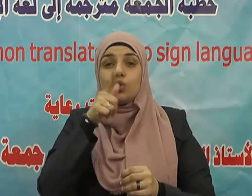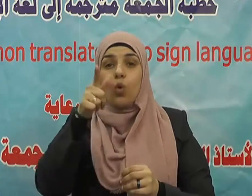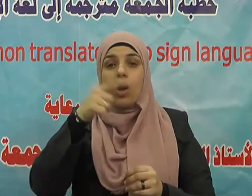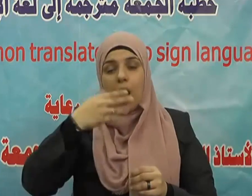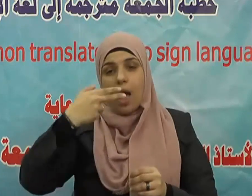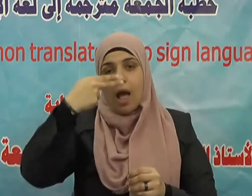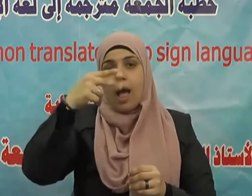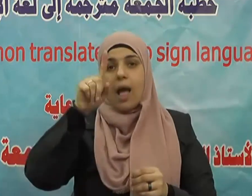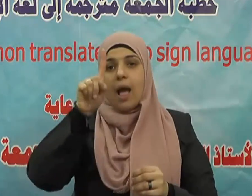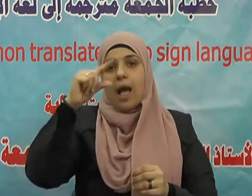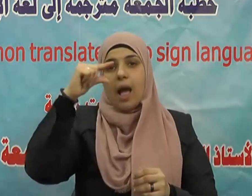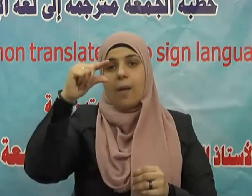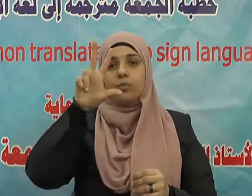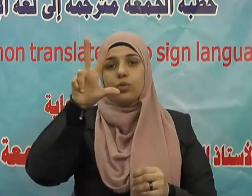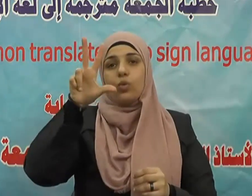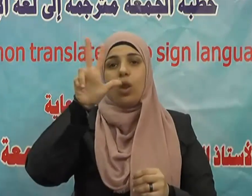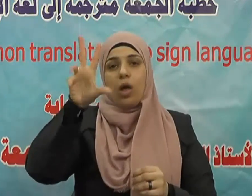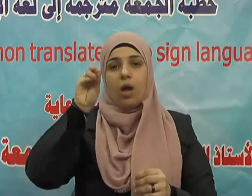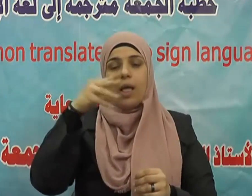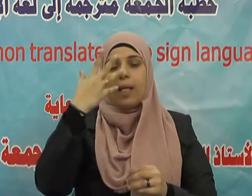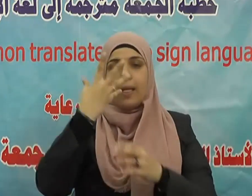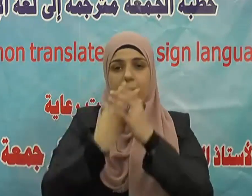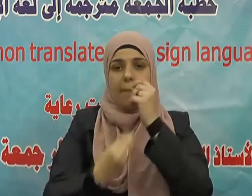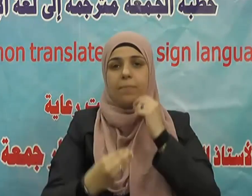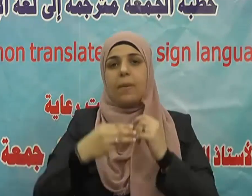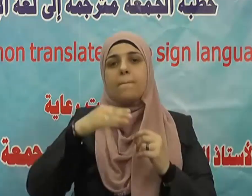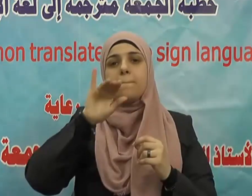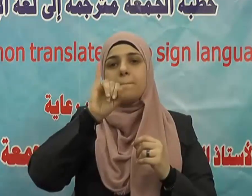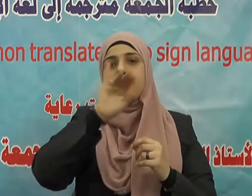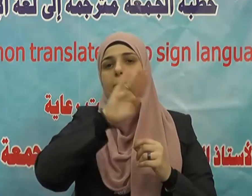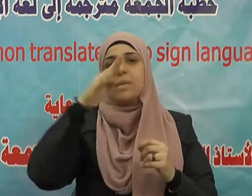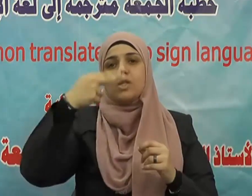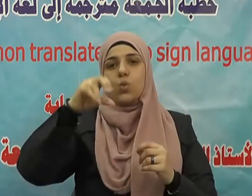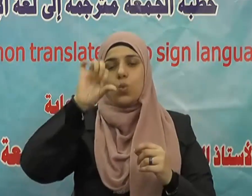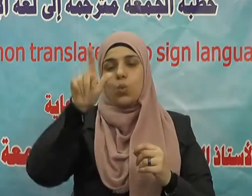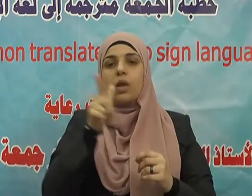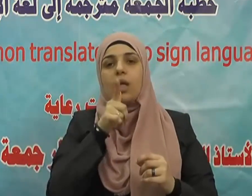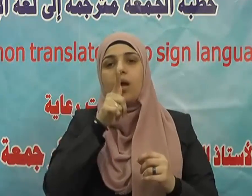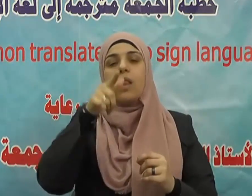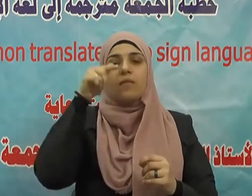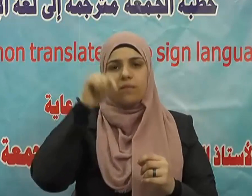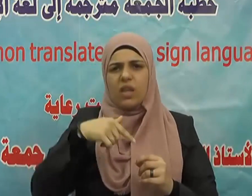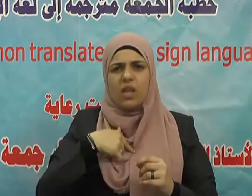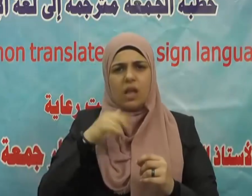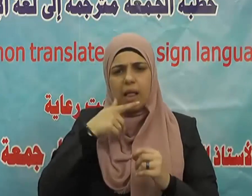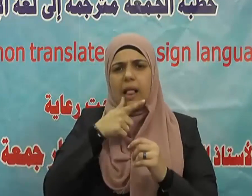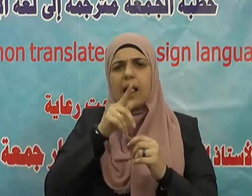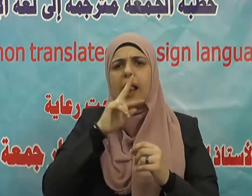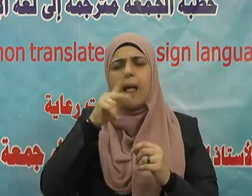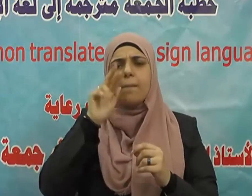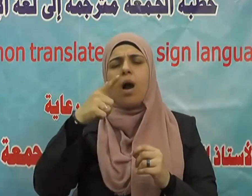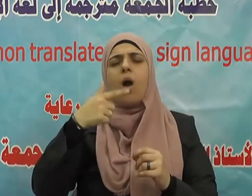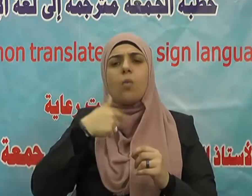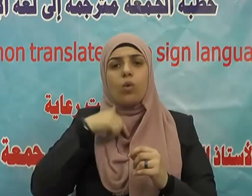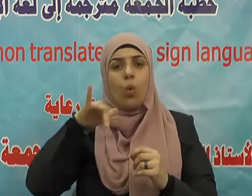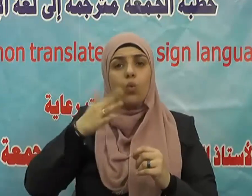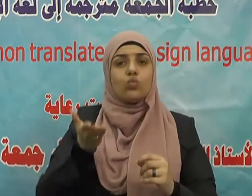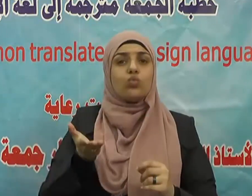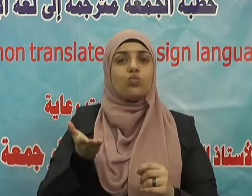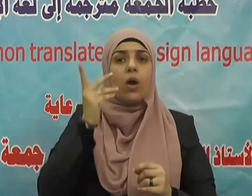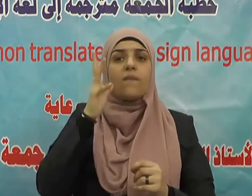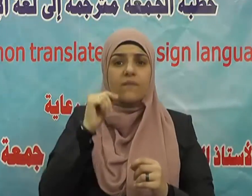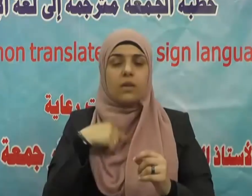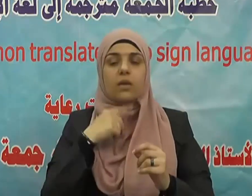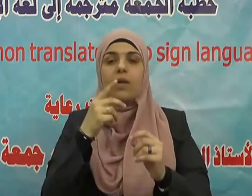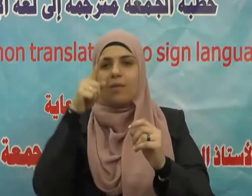لأحد ولا يأتي منه إلا الخير للناس ونفع الإنسانية وقد